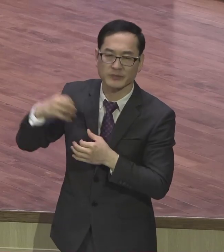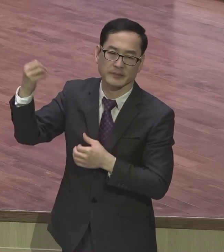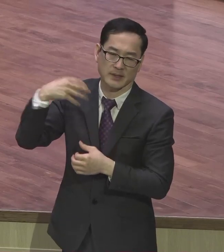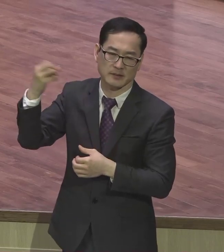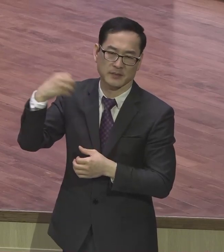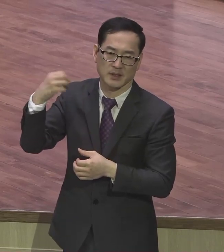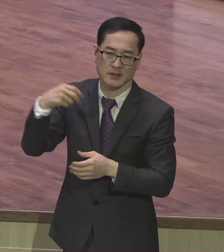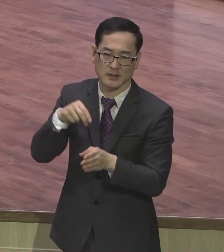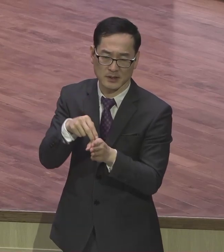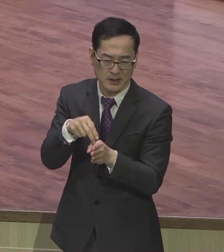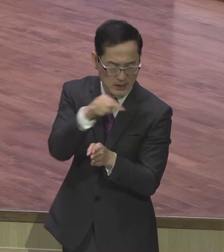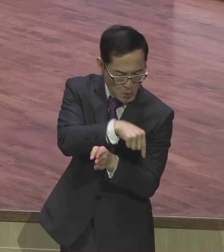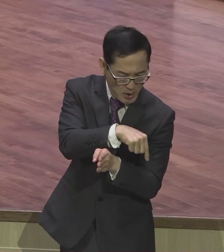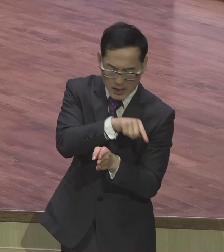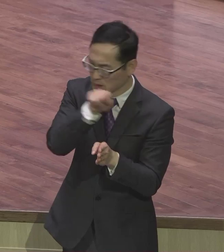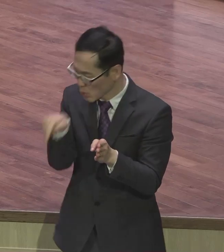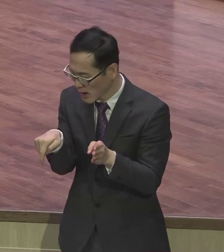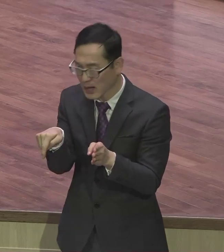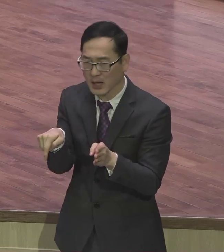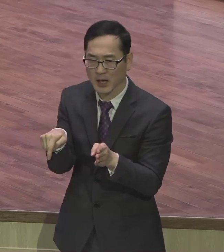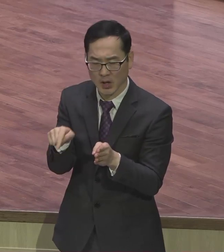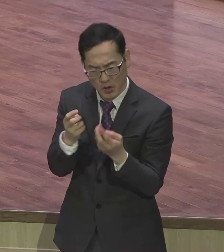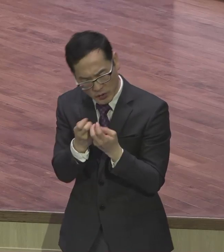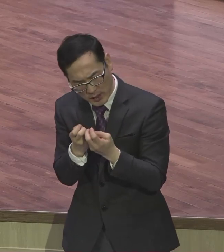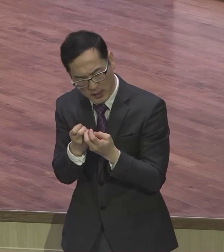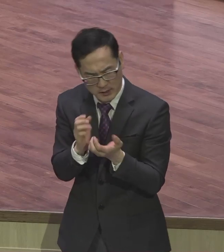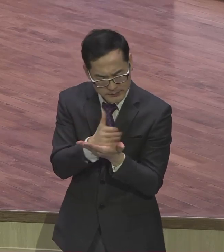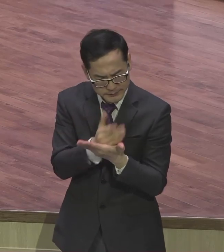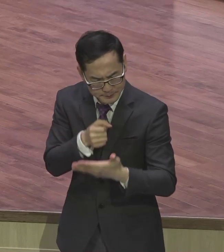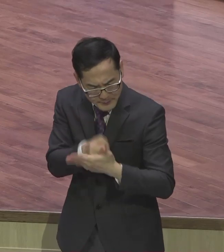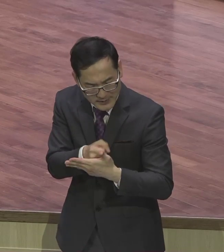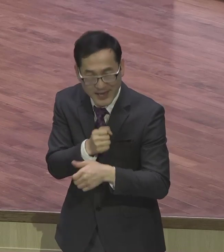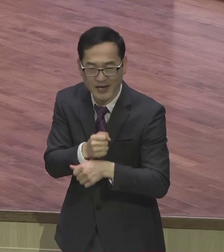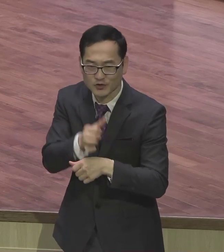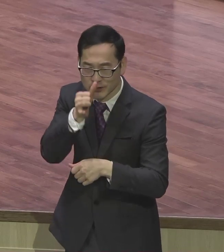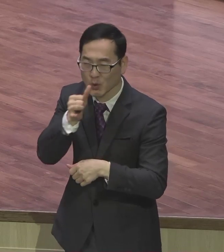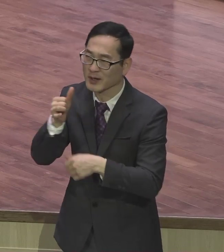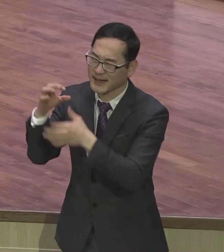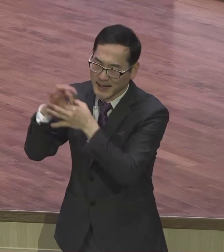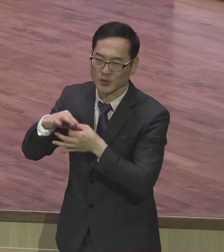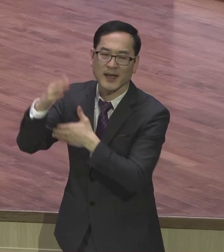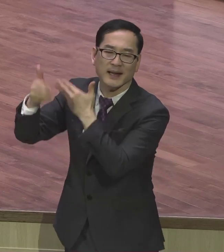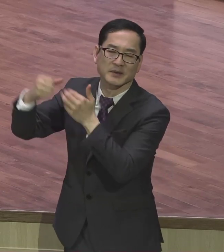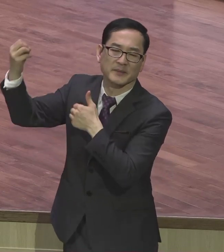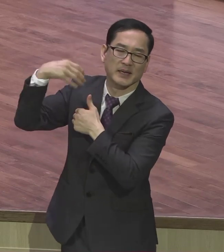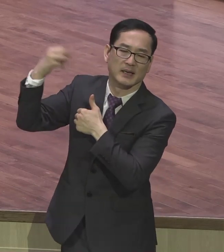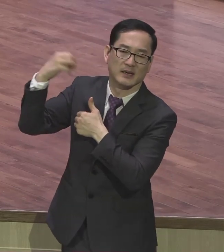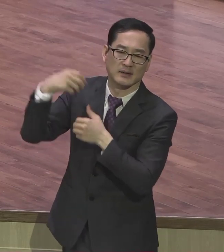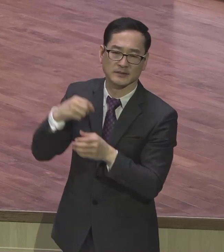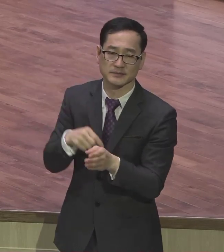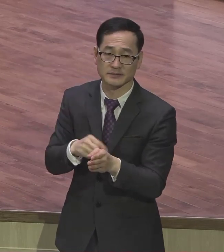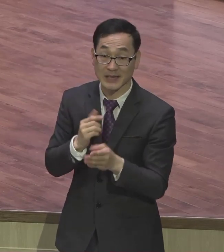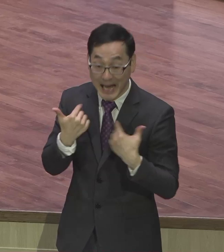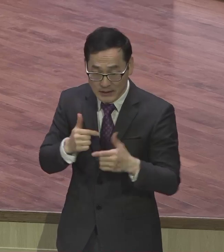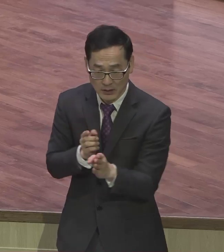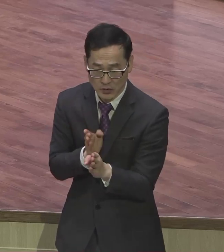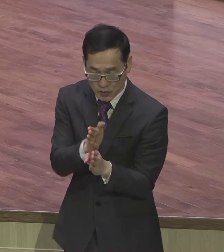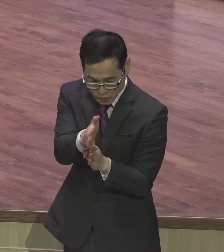내리도록 요구하고 계신다 우리 인생은 뭐요 경계선의 삶입니다